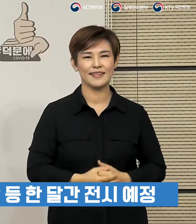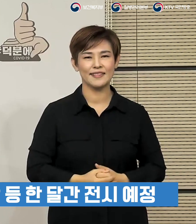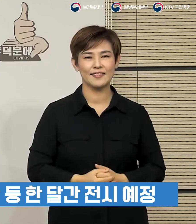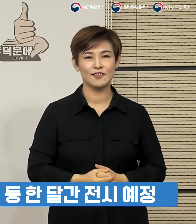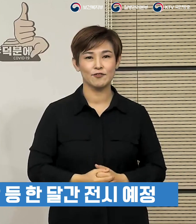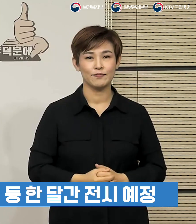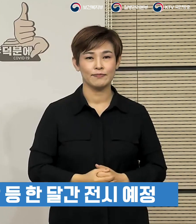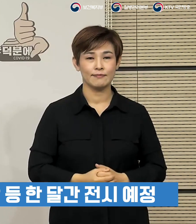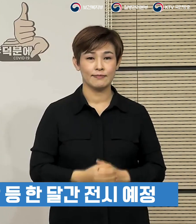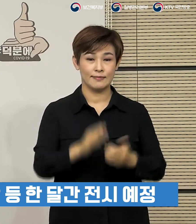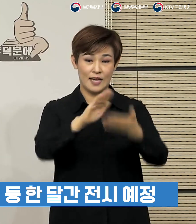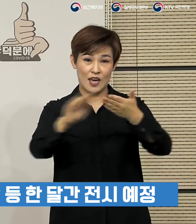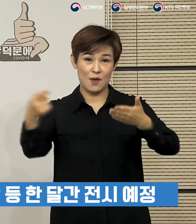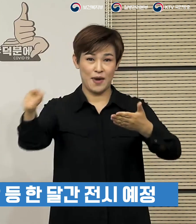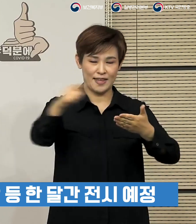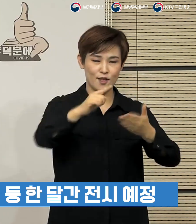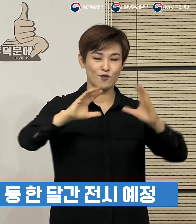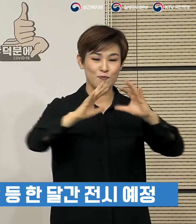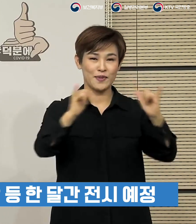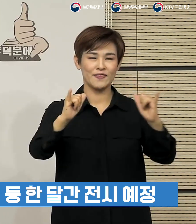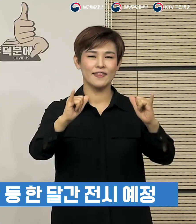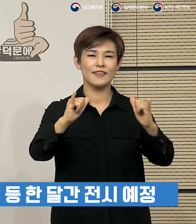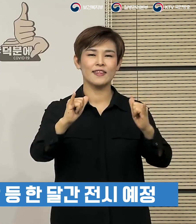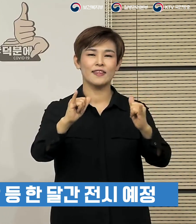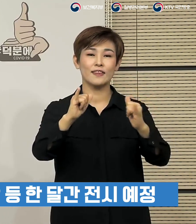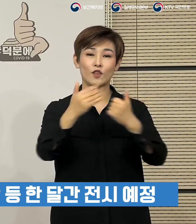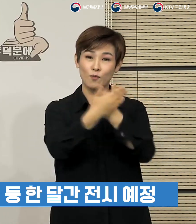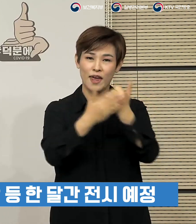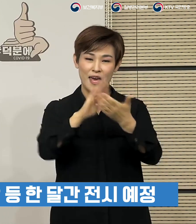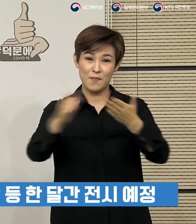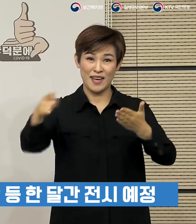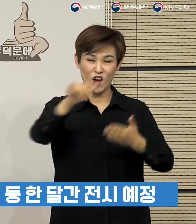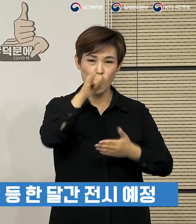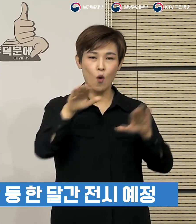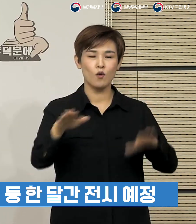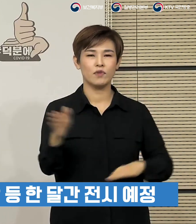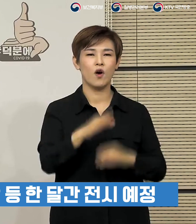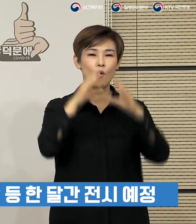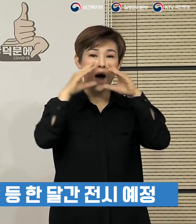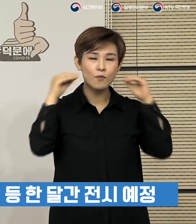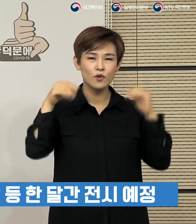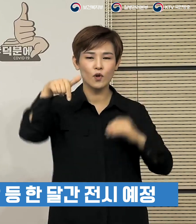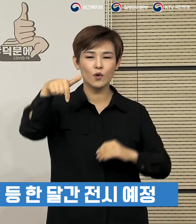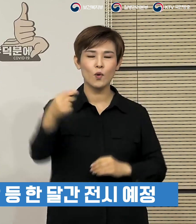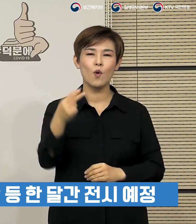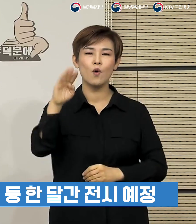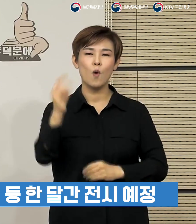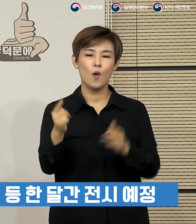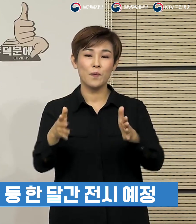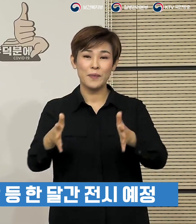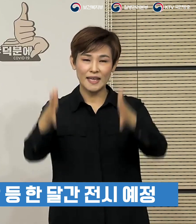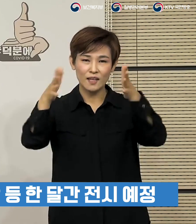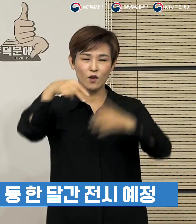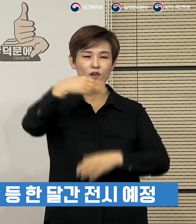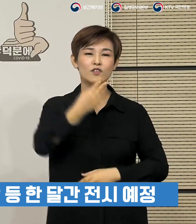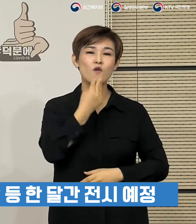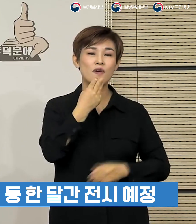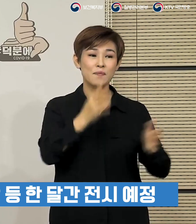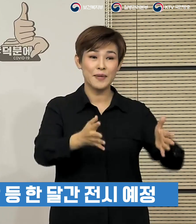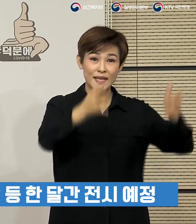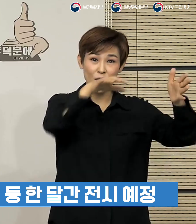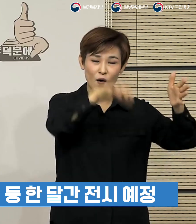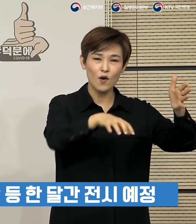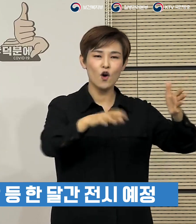캠페인 전환점을 맞이해서 오늘부터 광화문 교보생명빌딩과 서울스케어빌딩 등에서